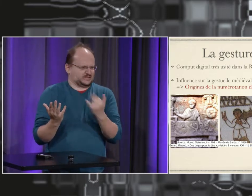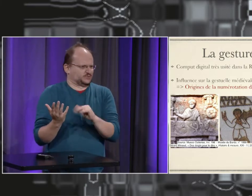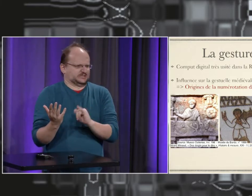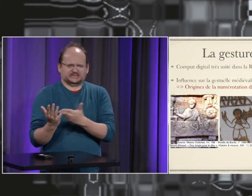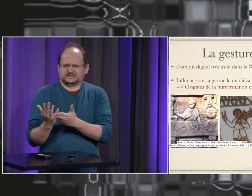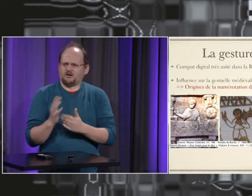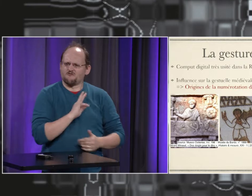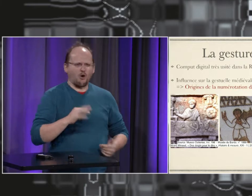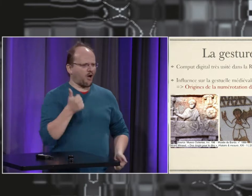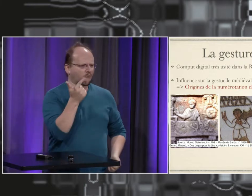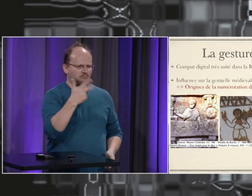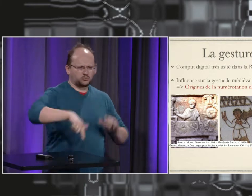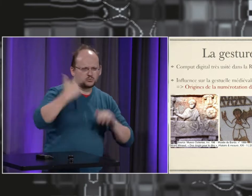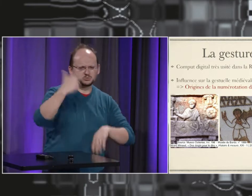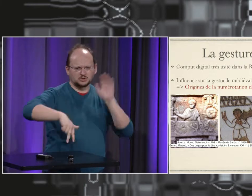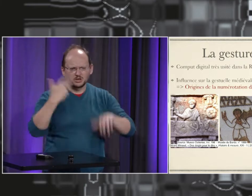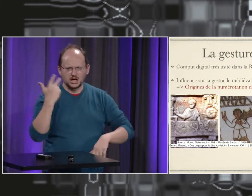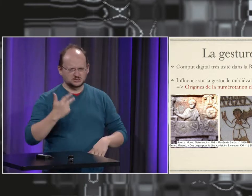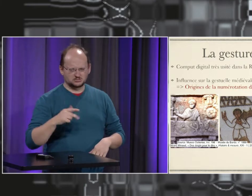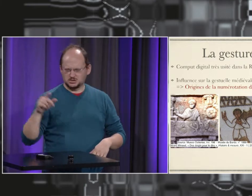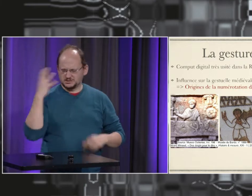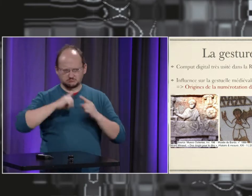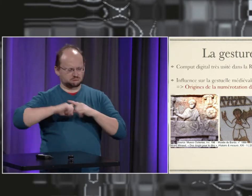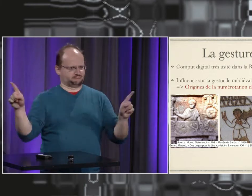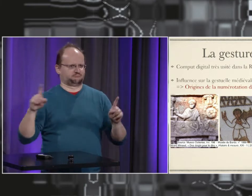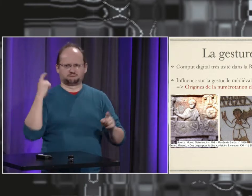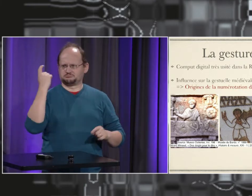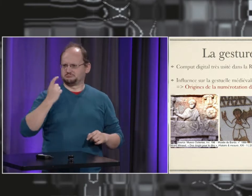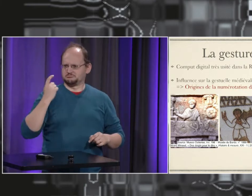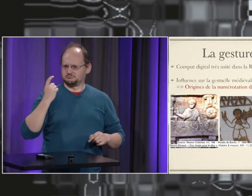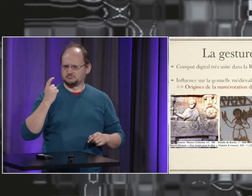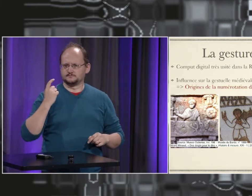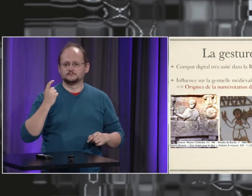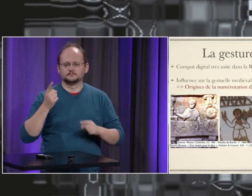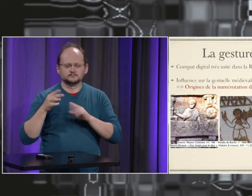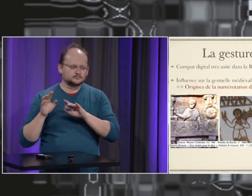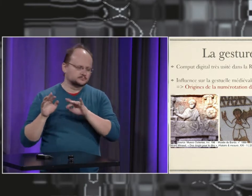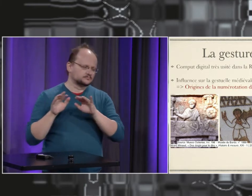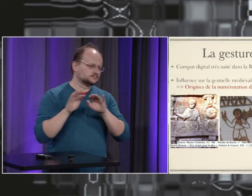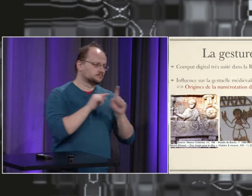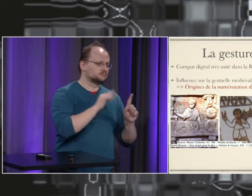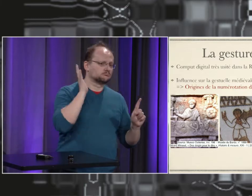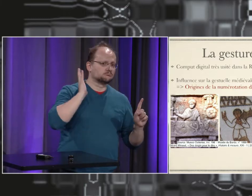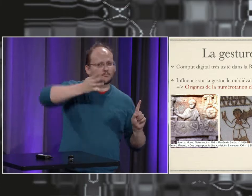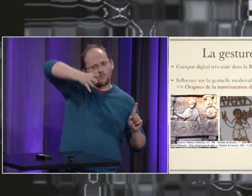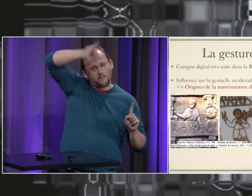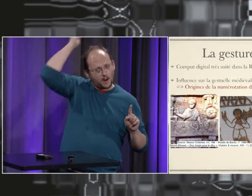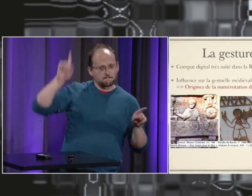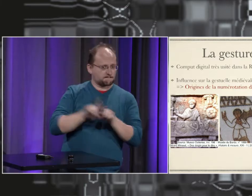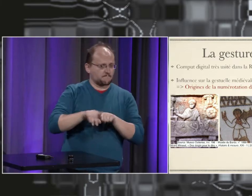mais d'où vient cette numération en France on donne les chiffres 12, 13 de cette manière-là avec deux mains et en langue des signes américaine